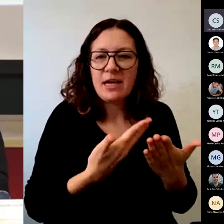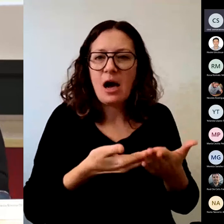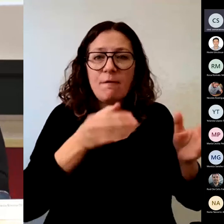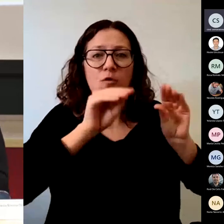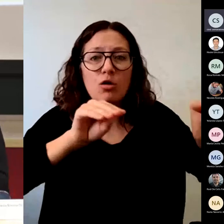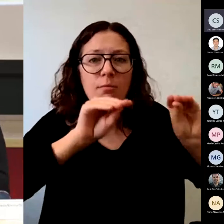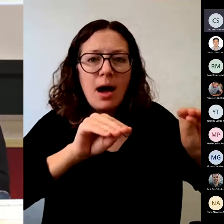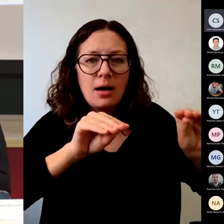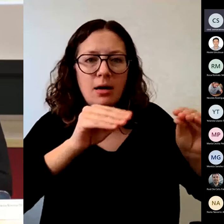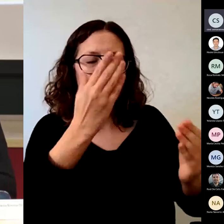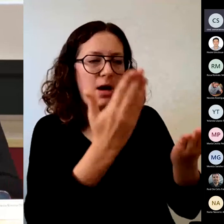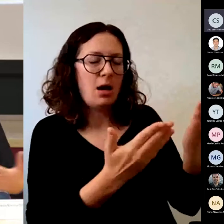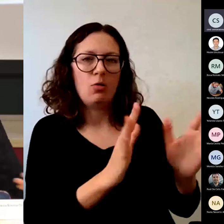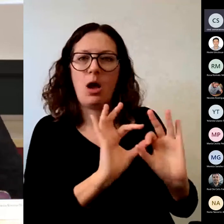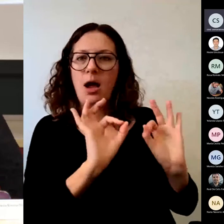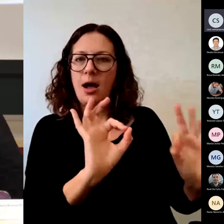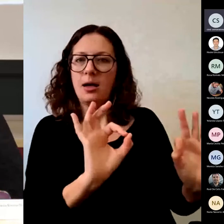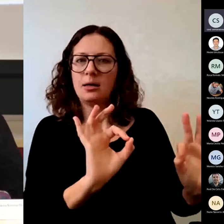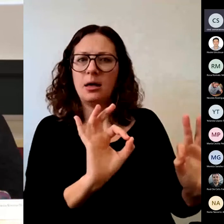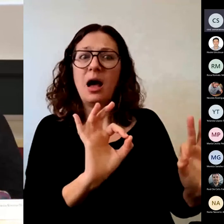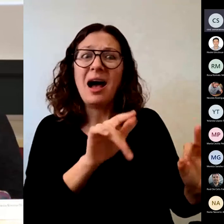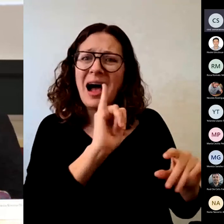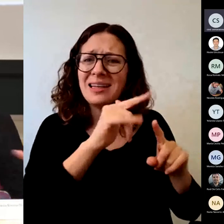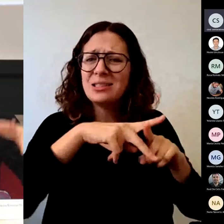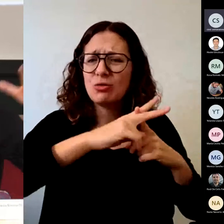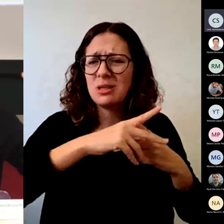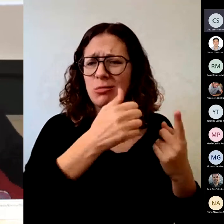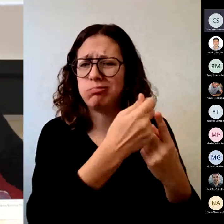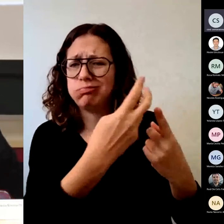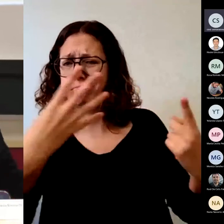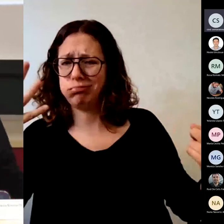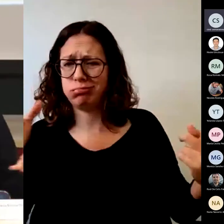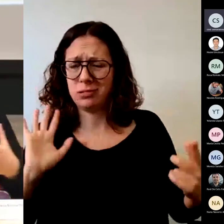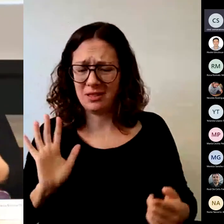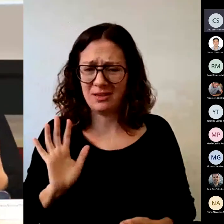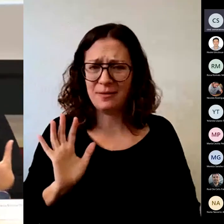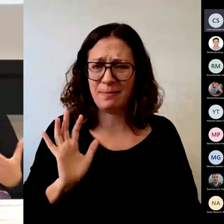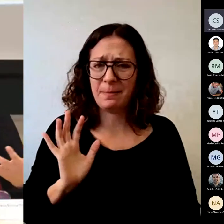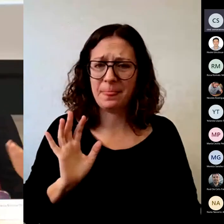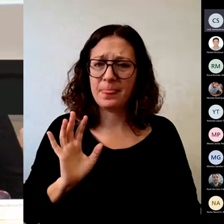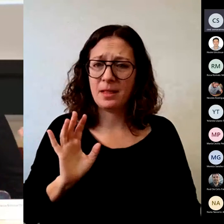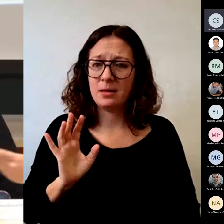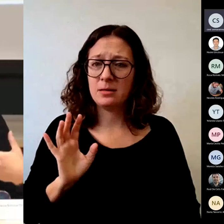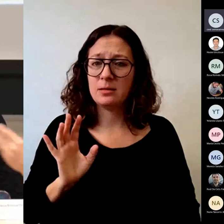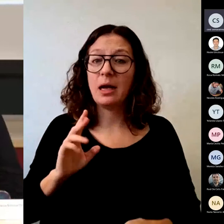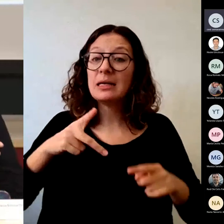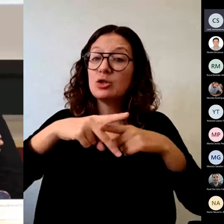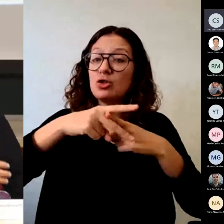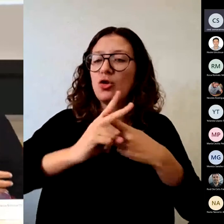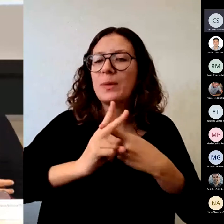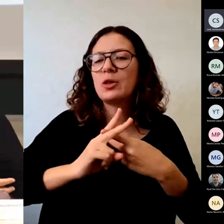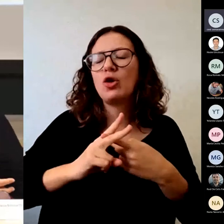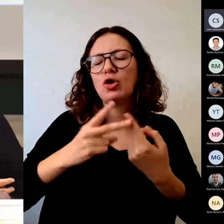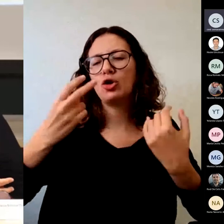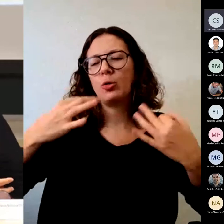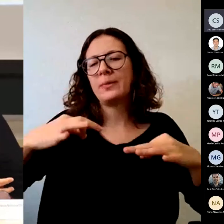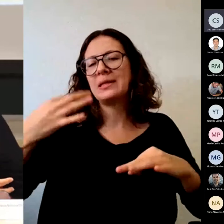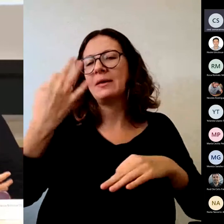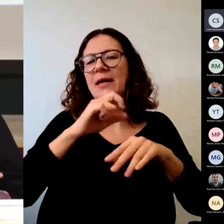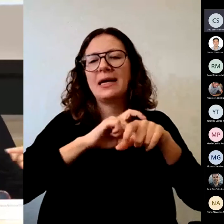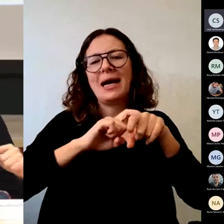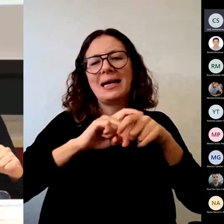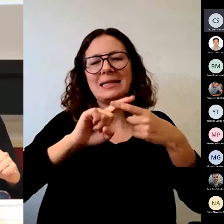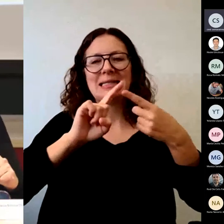múltiples instrumentos esos instrumentos evaluativos cuando en general evidentemente tienen que cumplir unas características que tenemos que